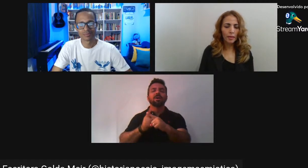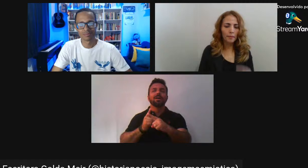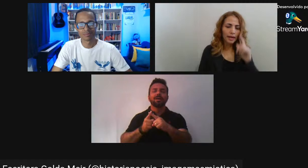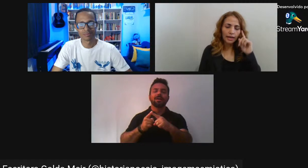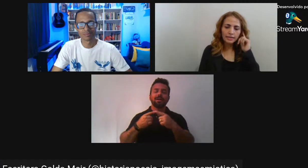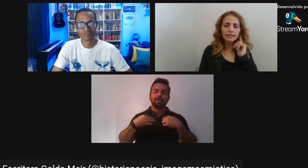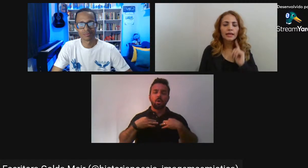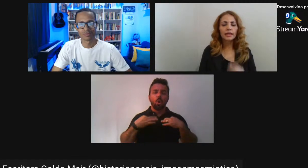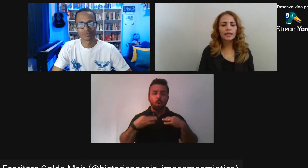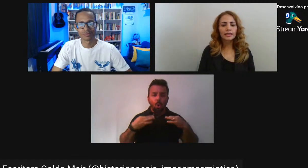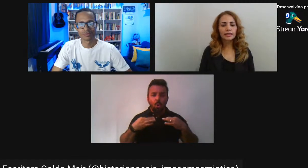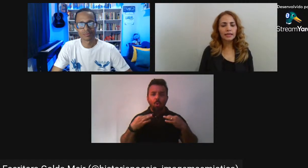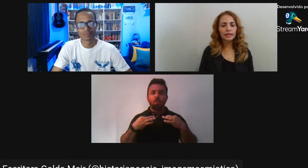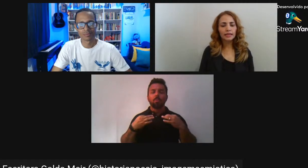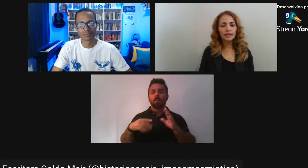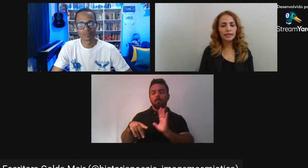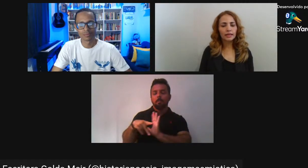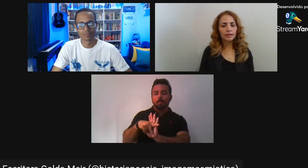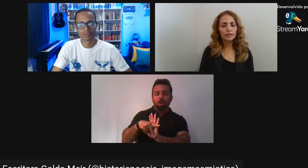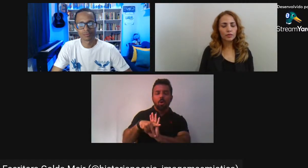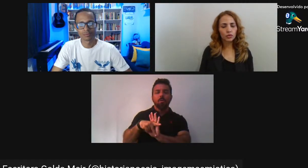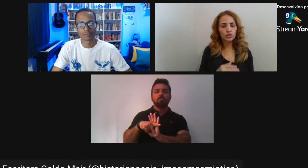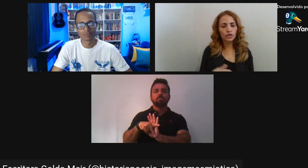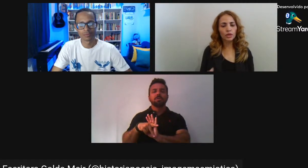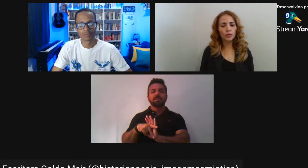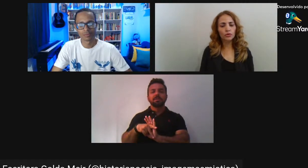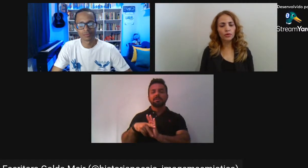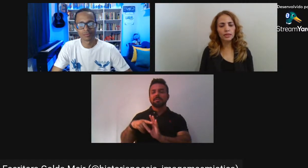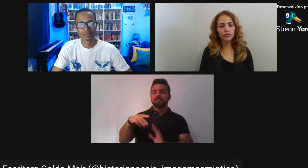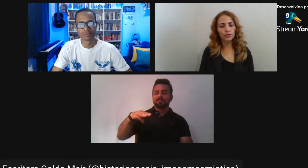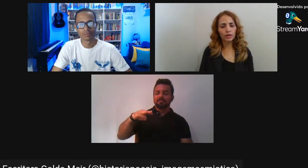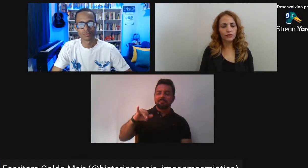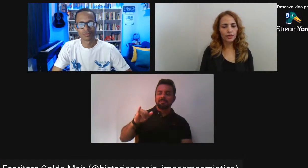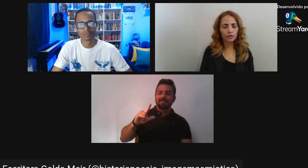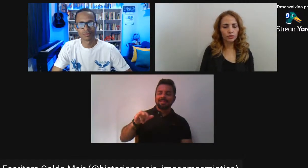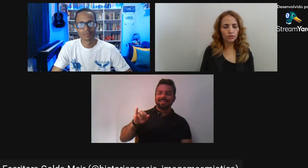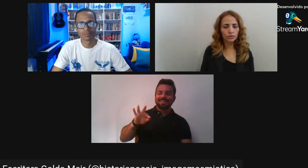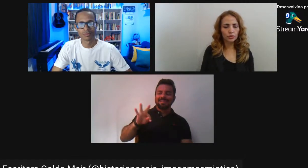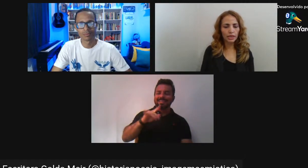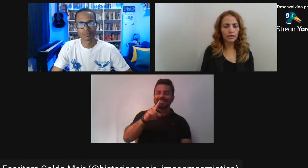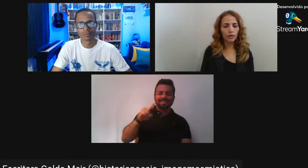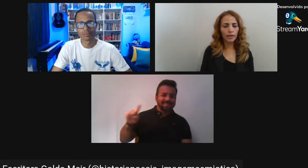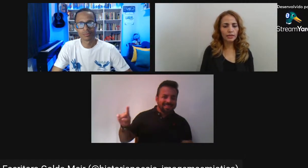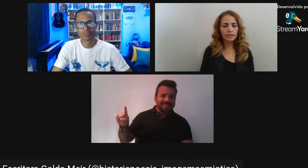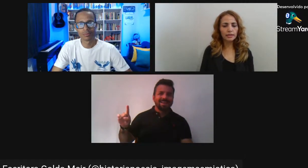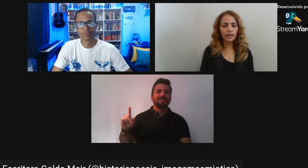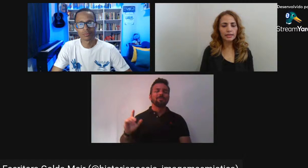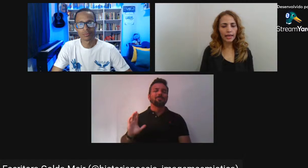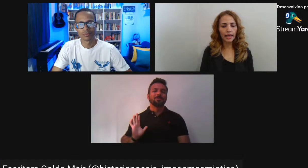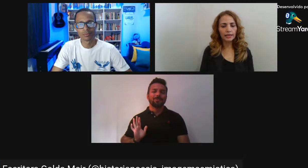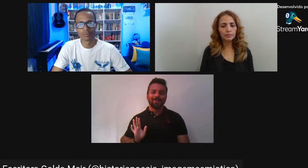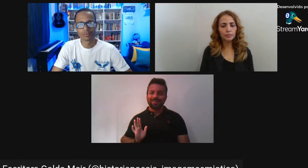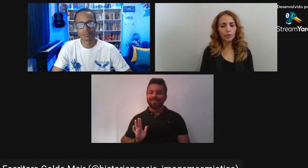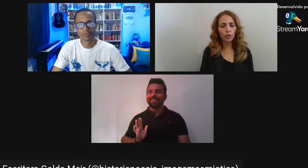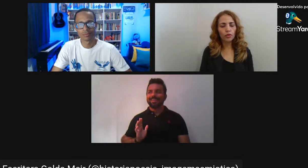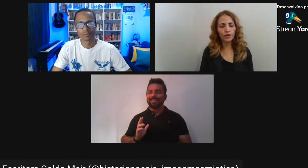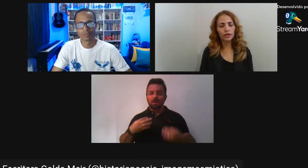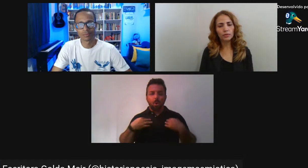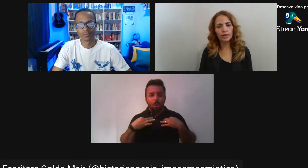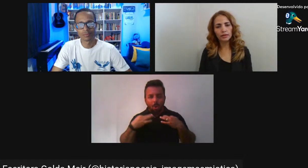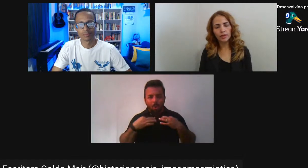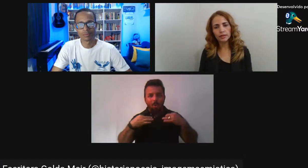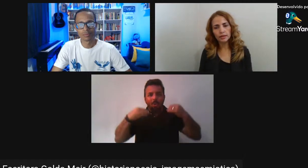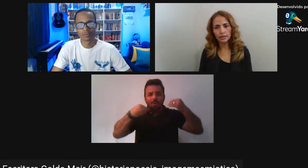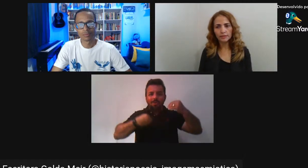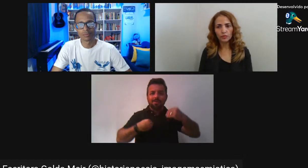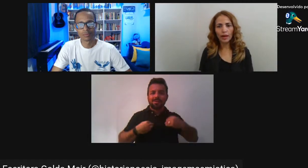Mas que os sujeitos Que procuram essa fotografia Do militão Eles querem promover